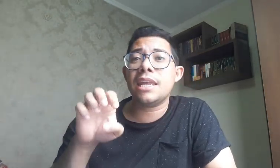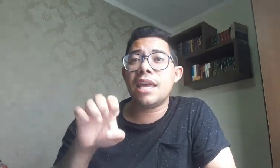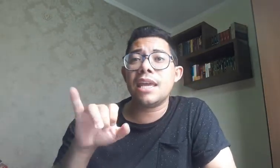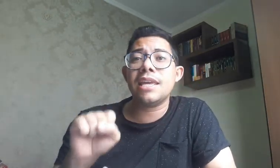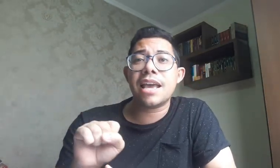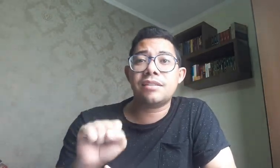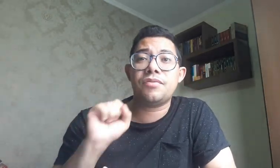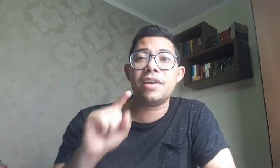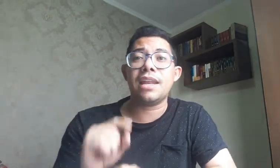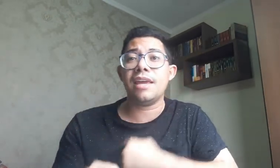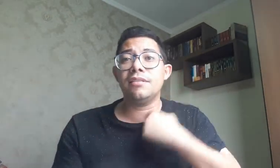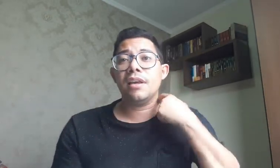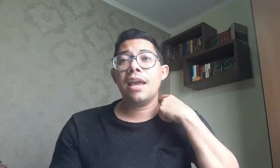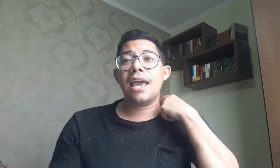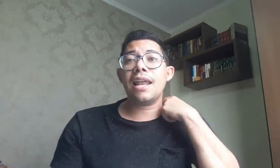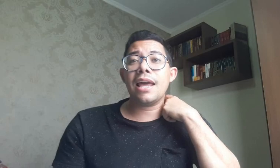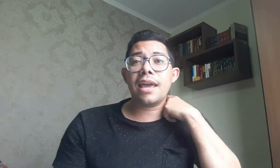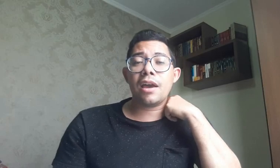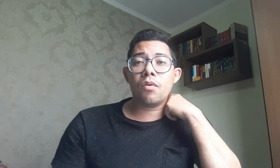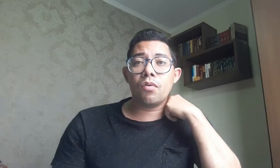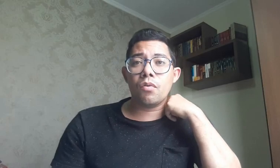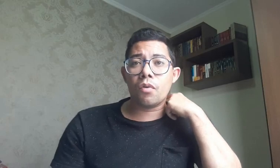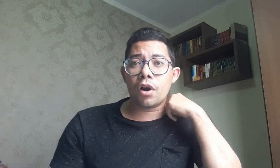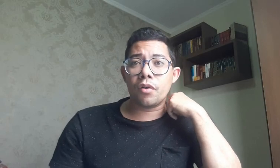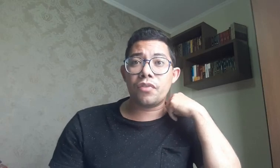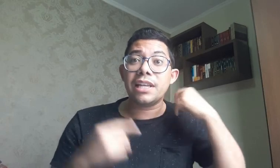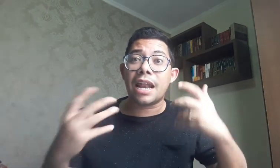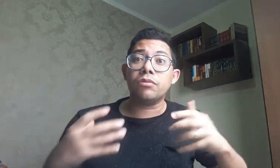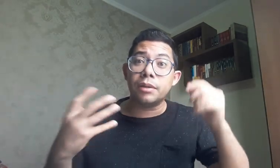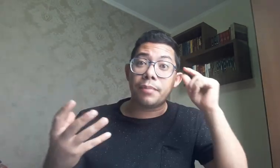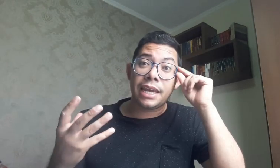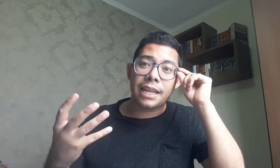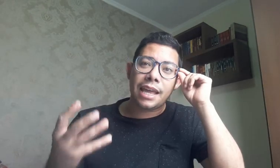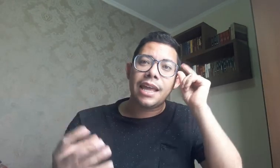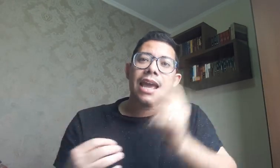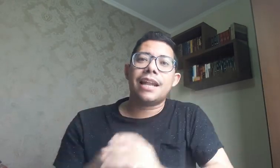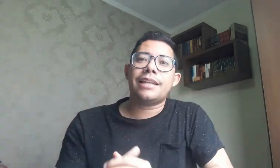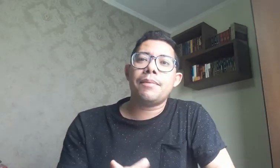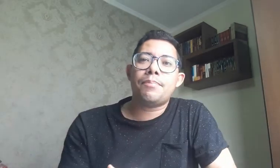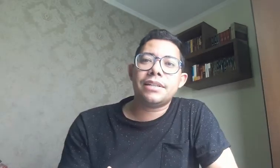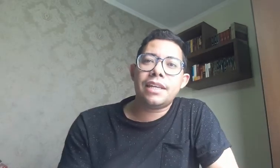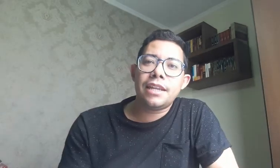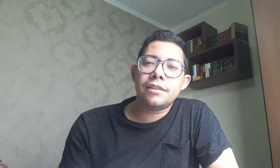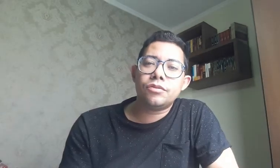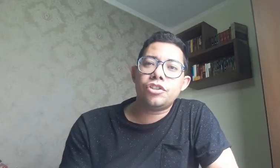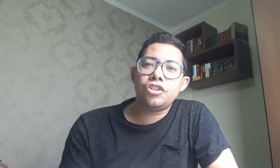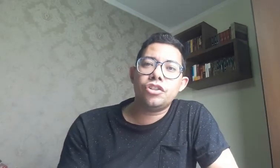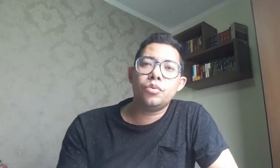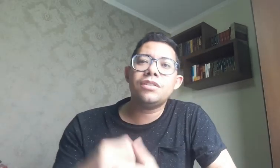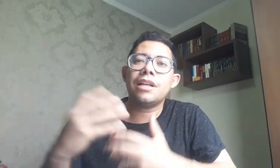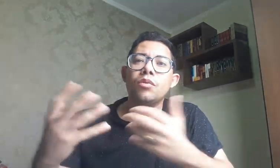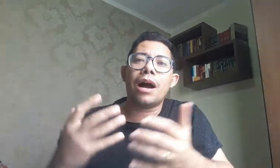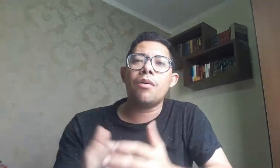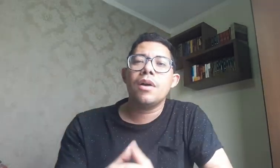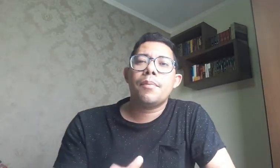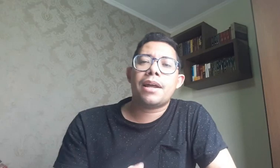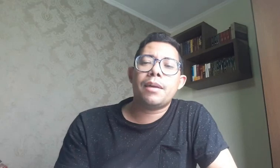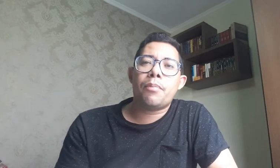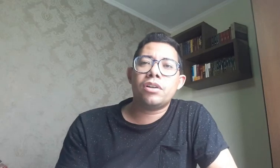-E-I-S. FENEIS. Ela é um órgão federal também, né? Ela tem parcerias no sentido estadual, para que possa